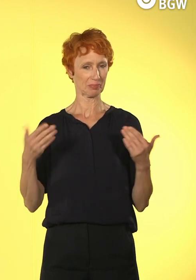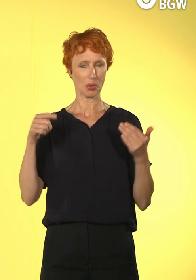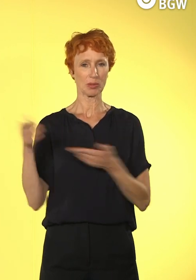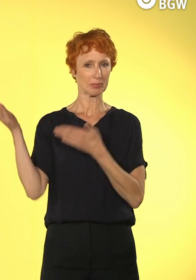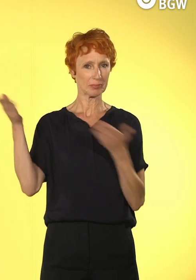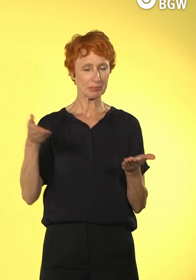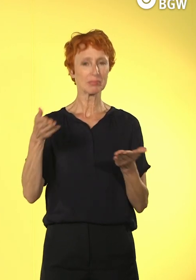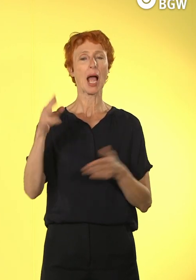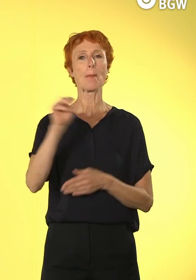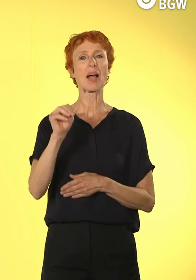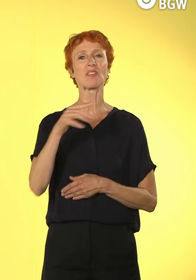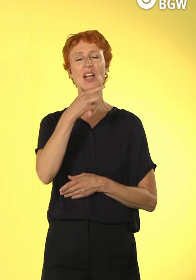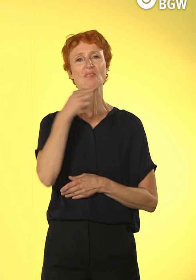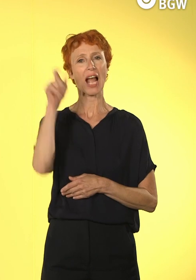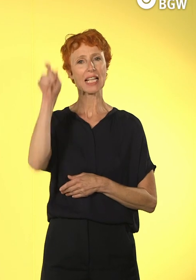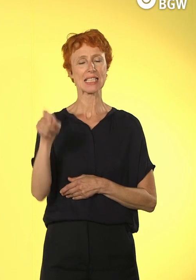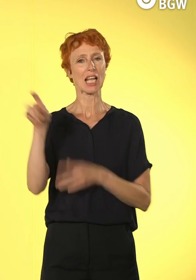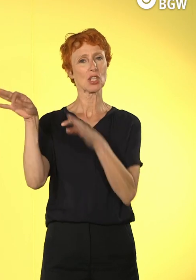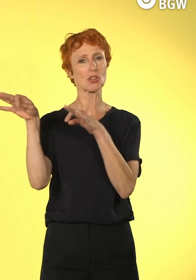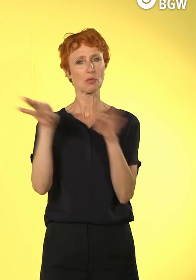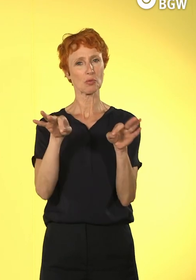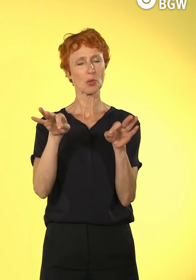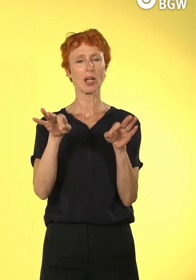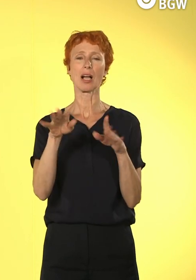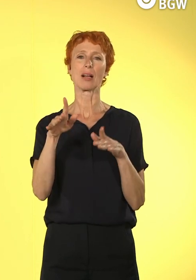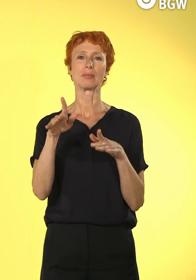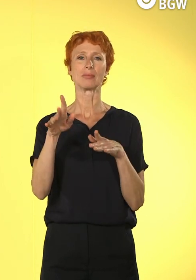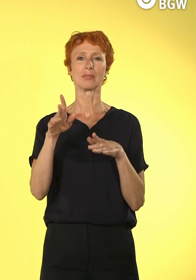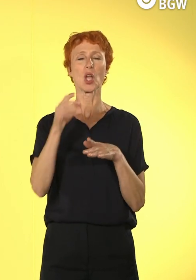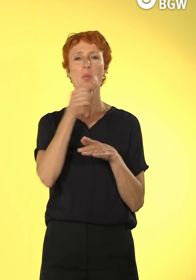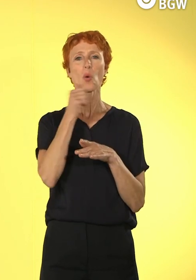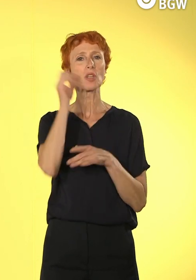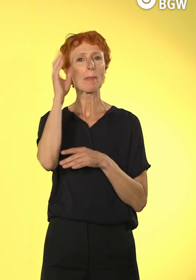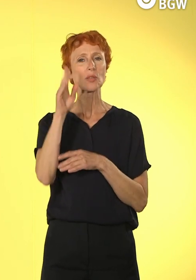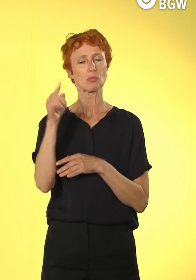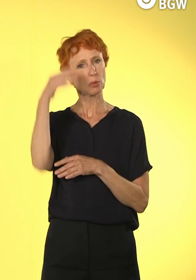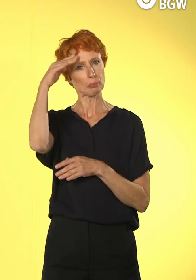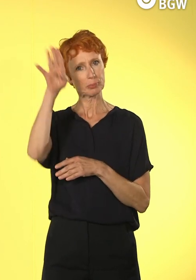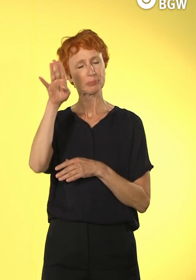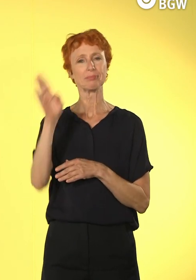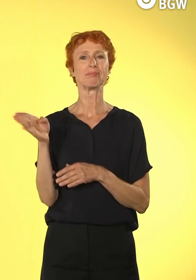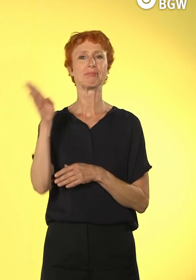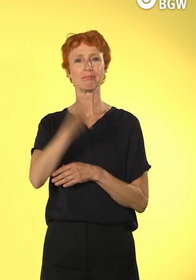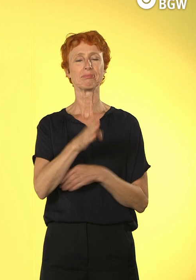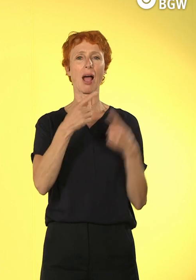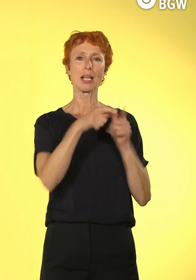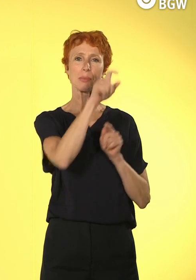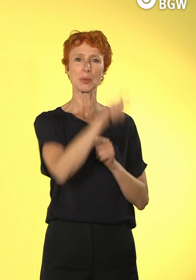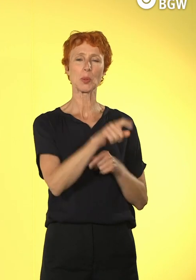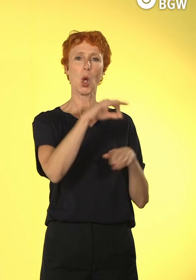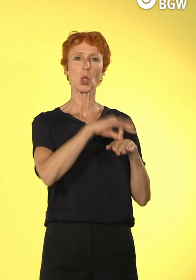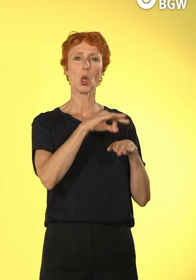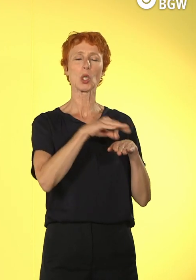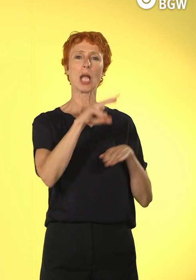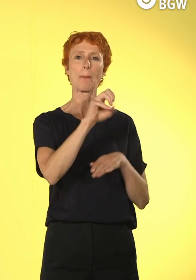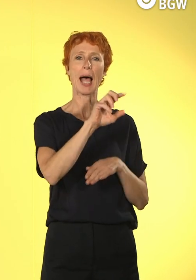Leiter des Berufsbildungswerkes Moosbach-Heidelberg, als Experten für berufliche Bildung vorzustellen, ebenso wie Dr. Martin